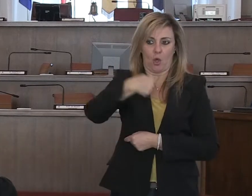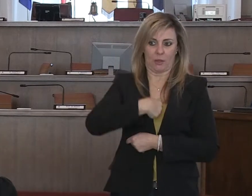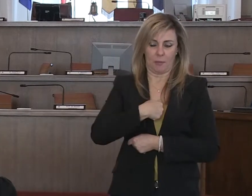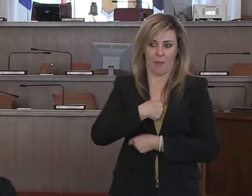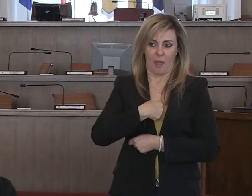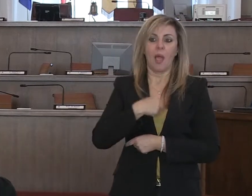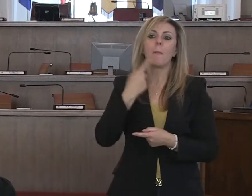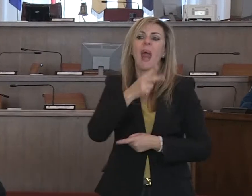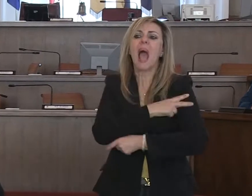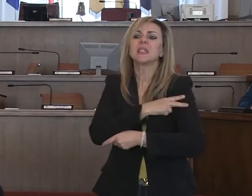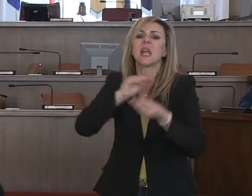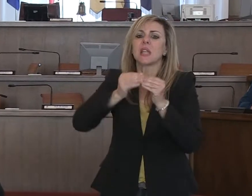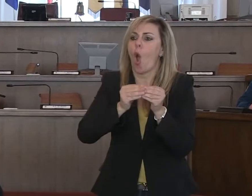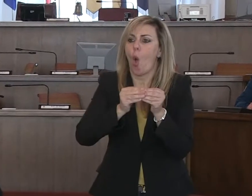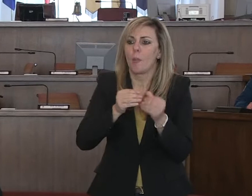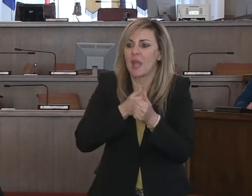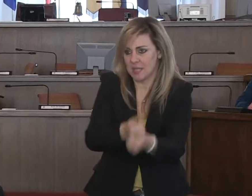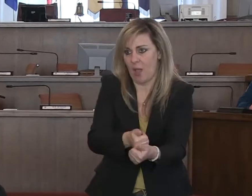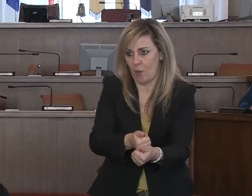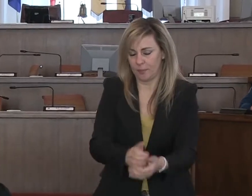livelli di assistenza. Grazie.